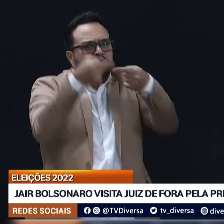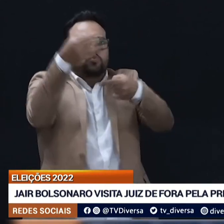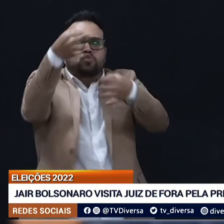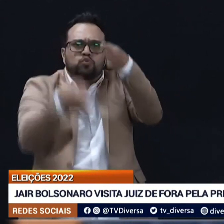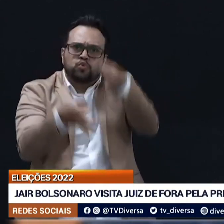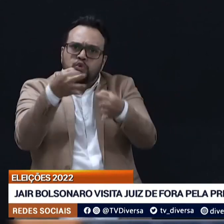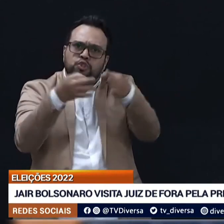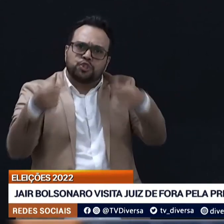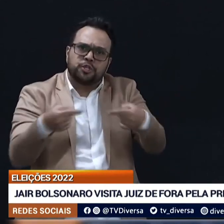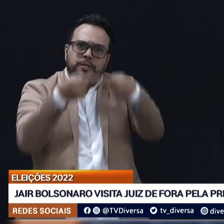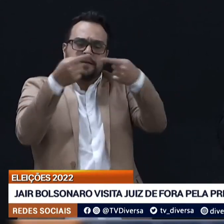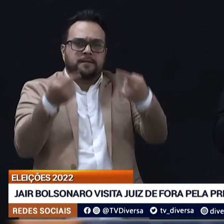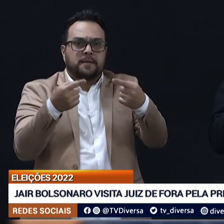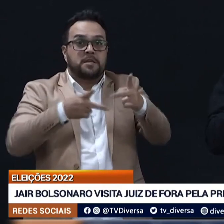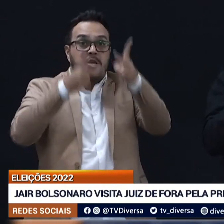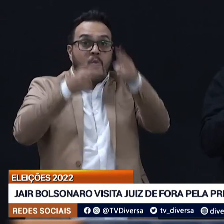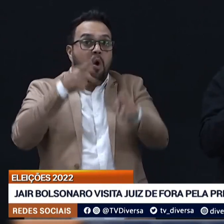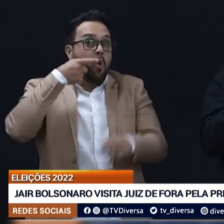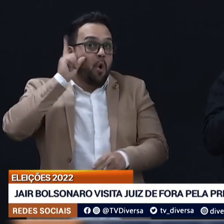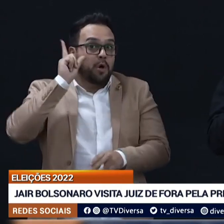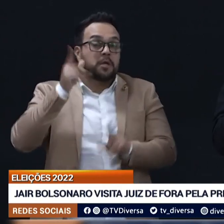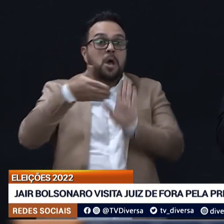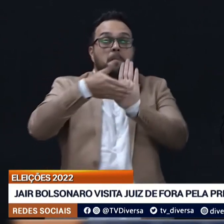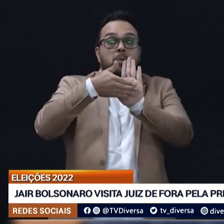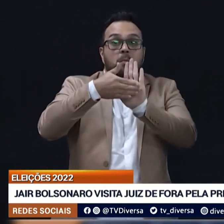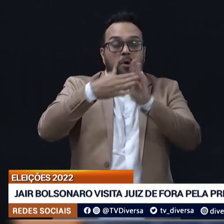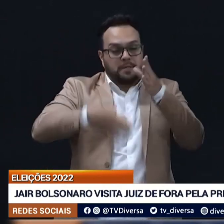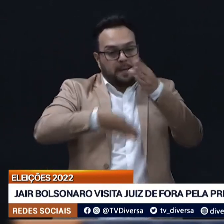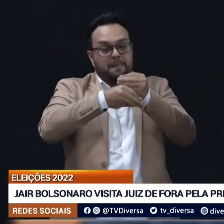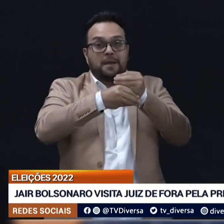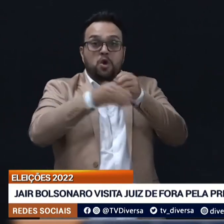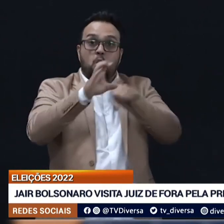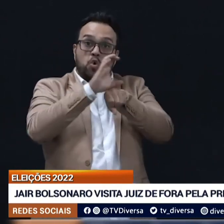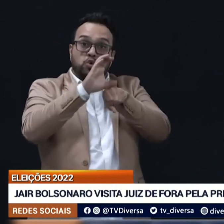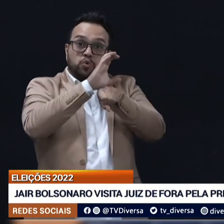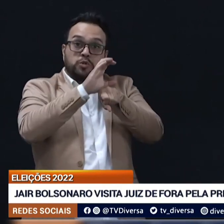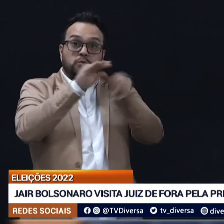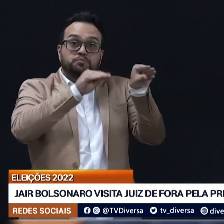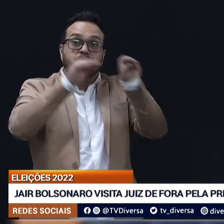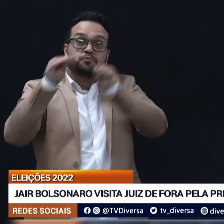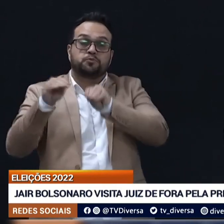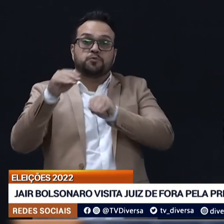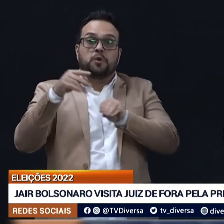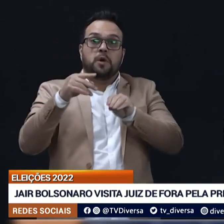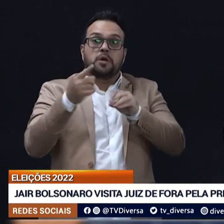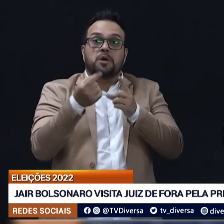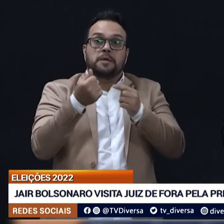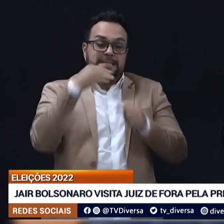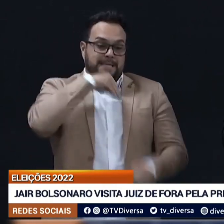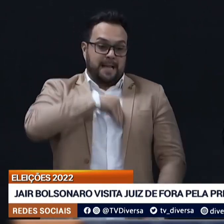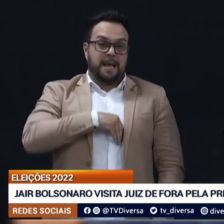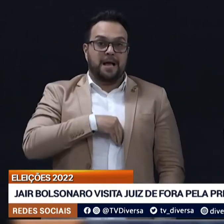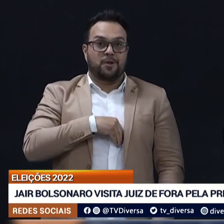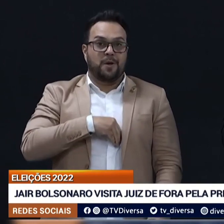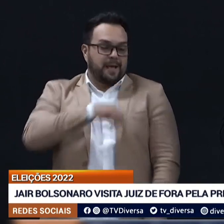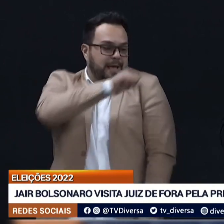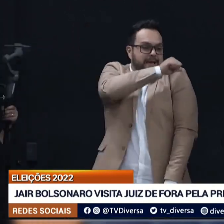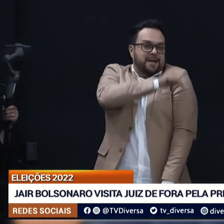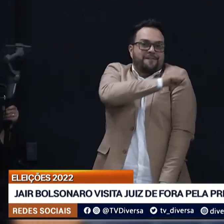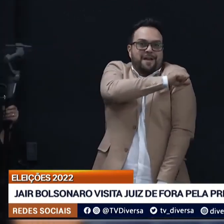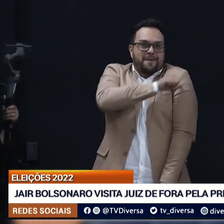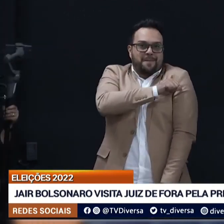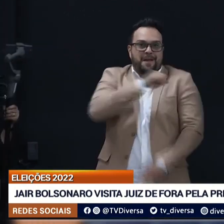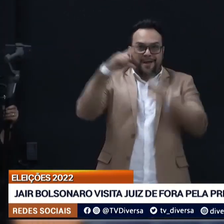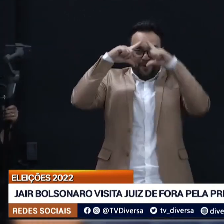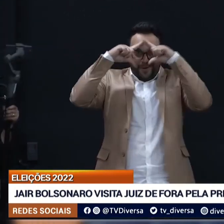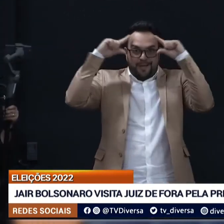de emenda à Constituição do Piso da Enfermagem, aprovada na Câmara dos Deputados em dois turnos, na última quarta-feira.